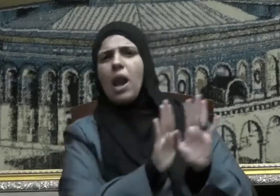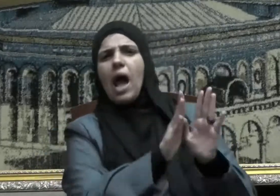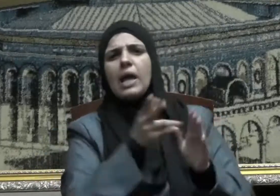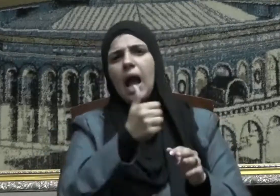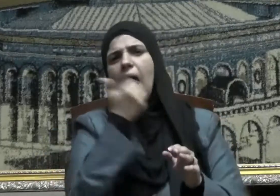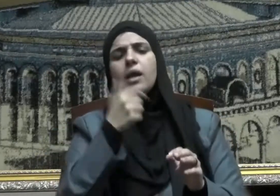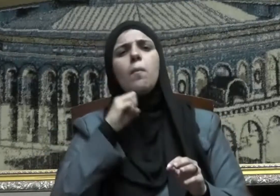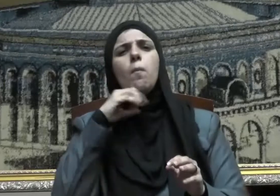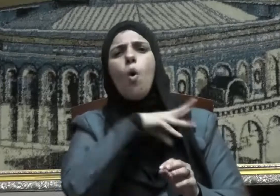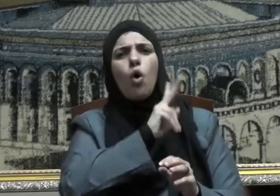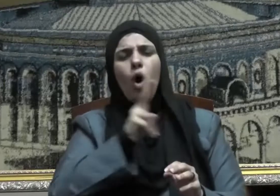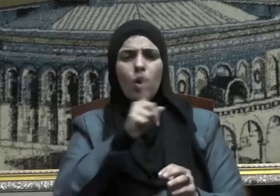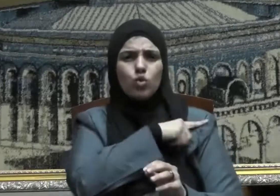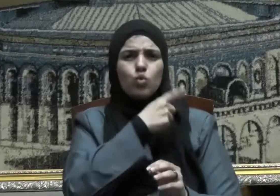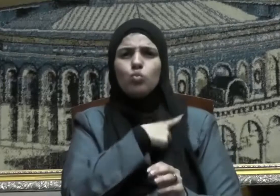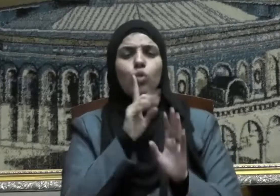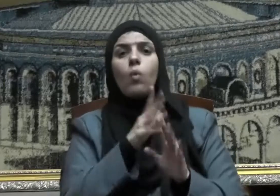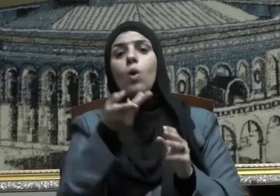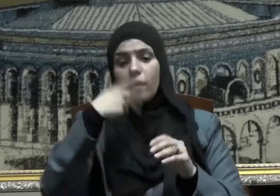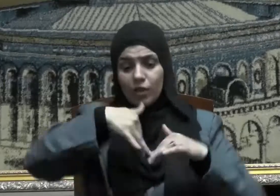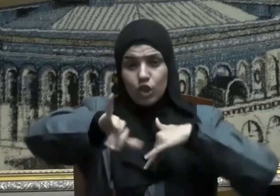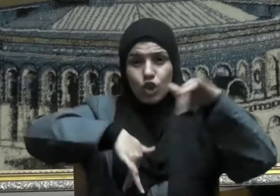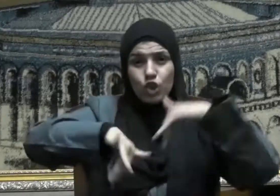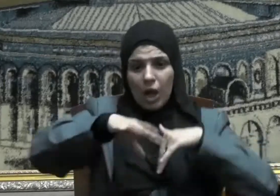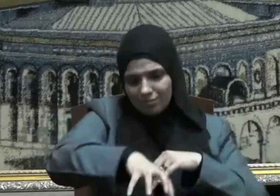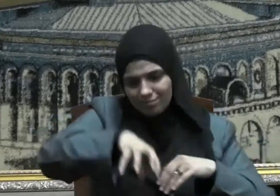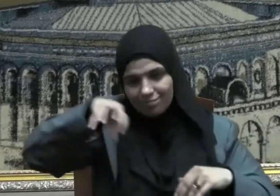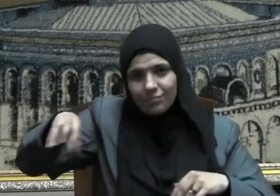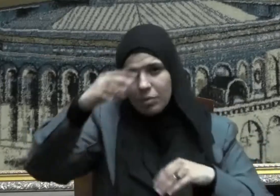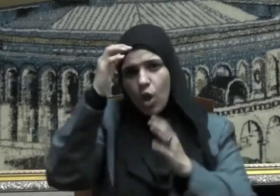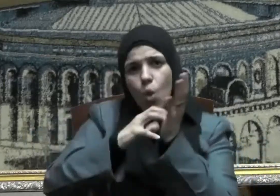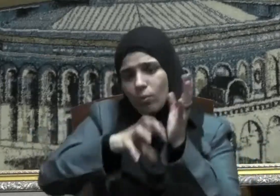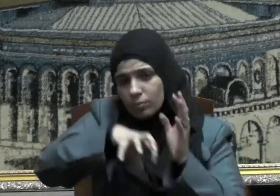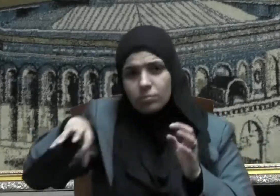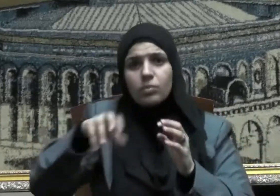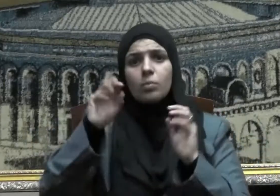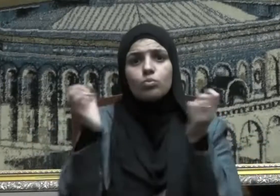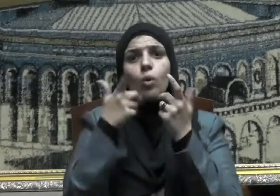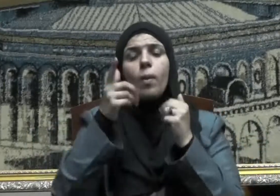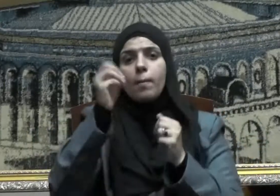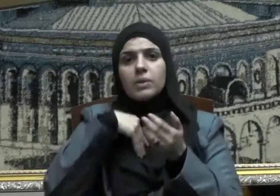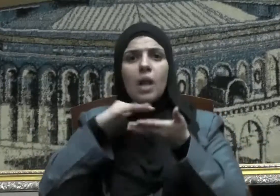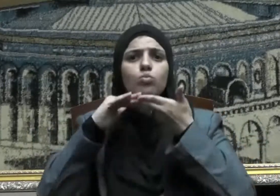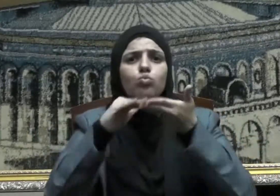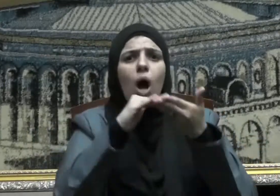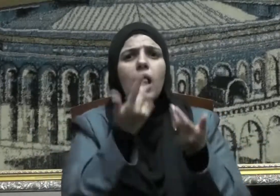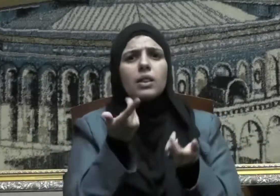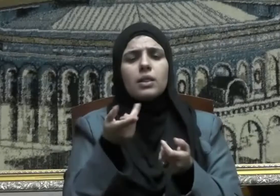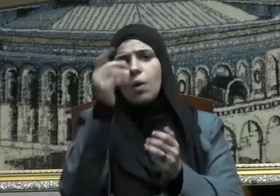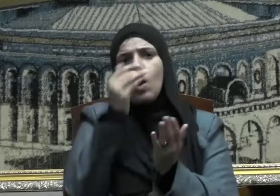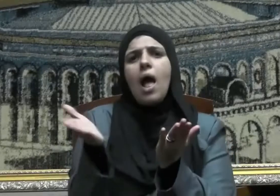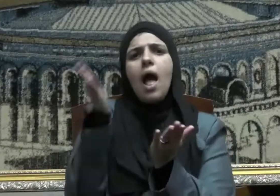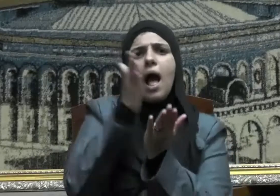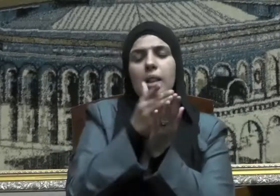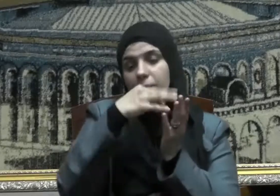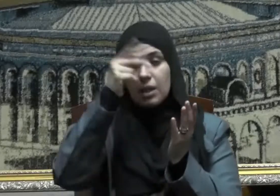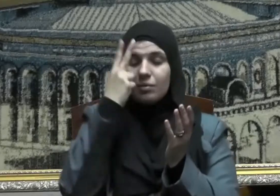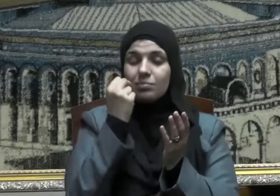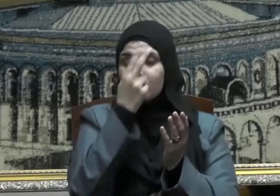والنهي عن المنكر وتميط الأذى عن الطريق وتسمع الأصم وتهدي